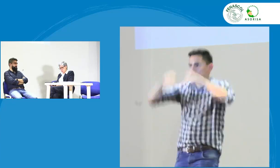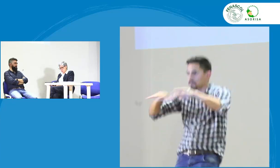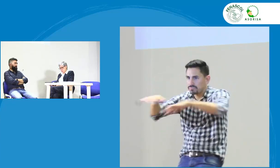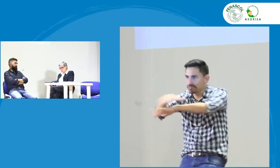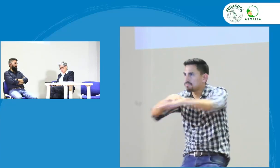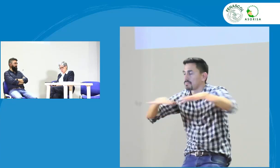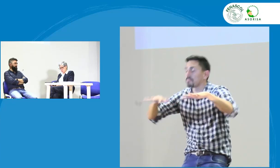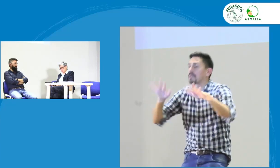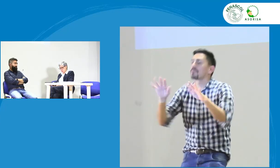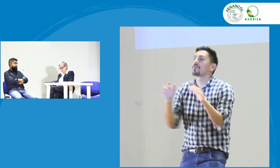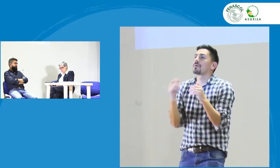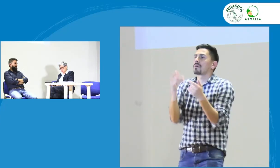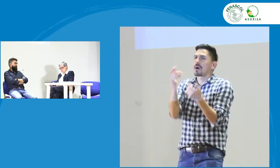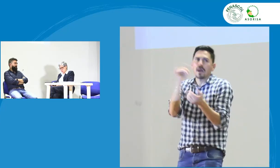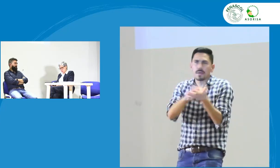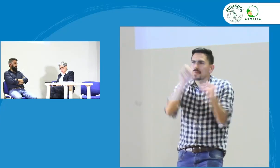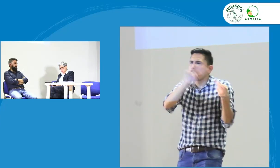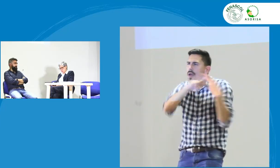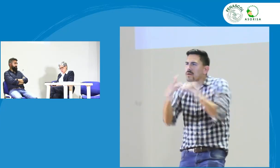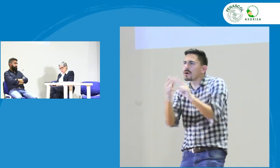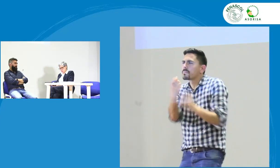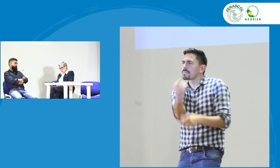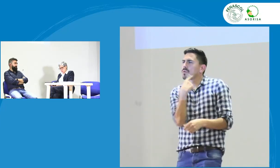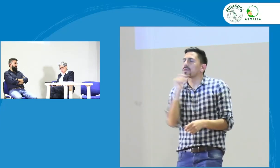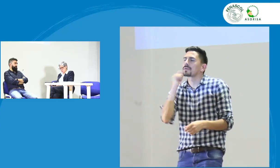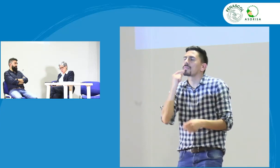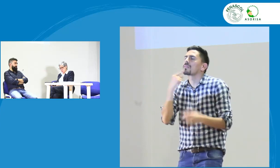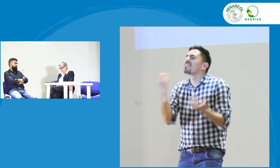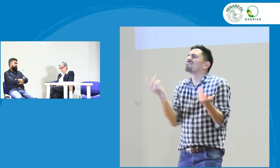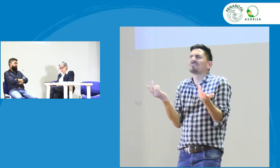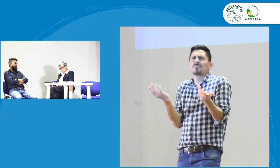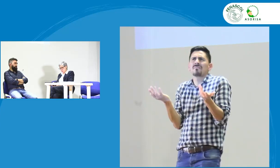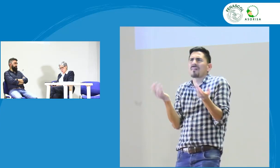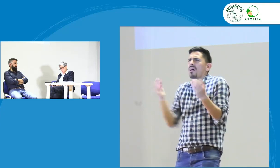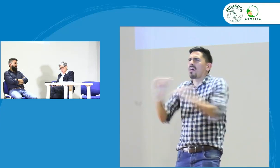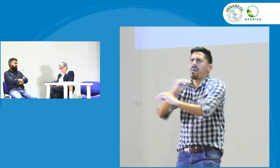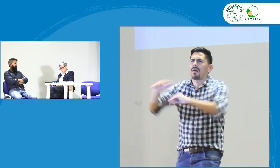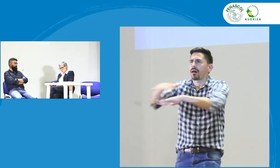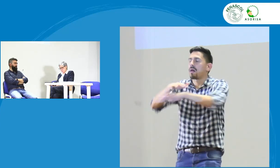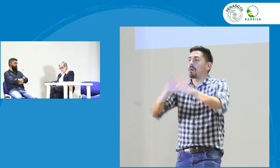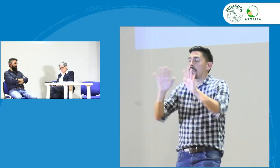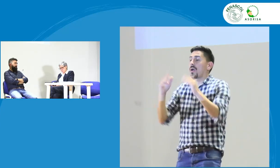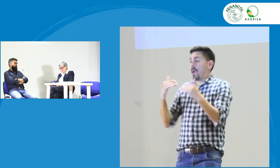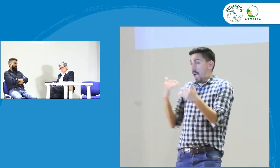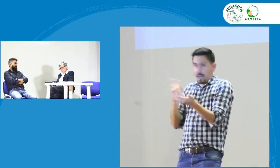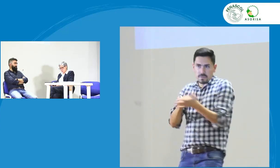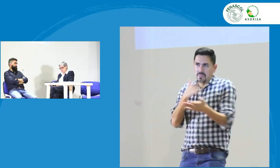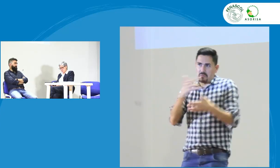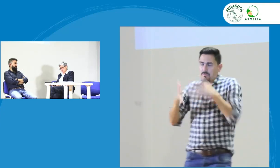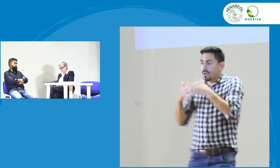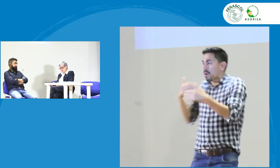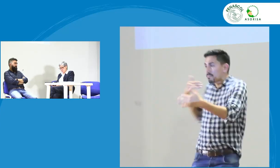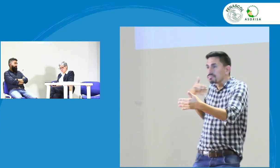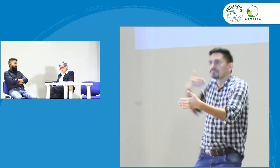variaciones lingüísticas y la estandarización como tal entonces Sandra dice es que yo no estoy de acuerdo con esto